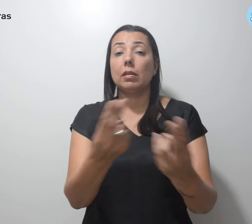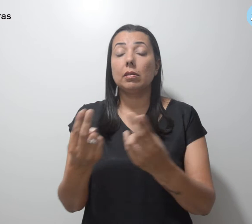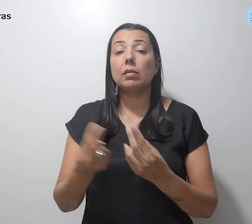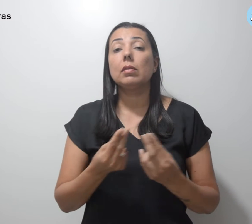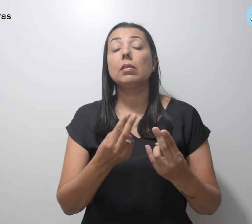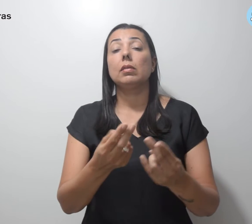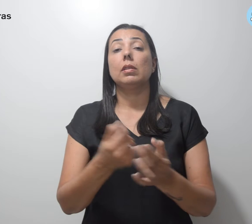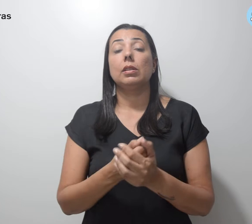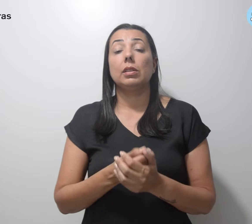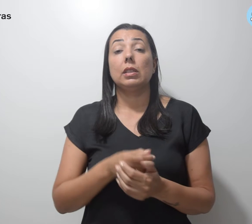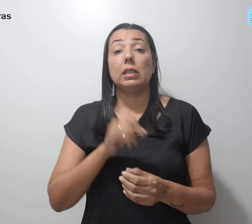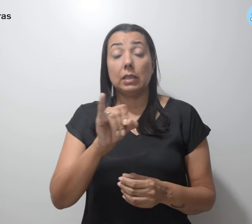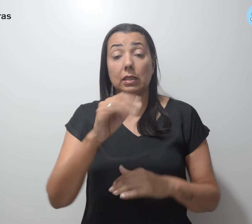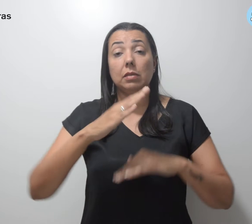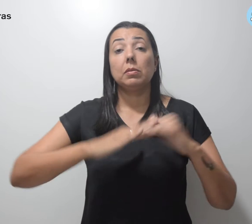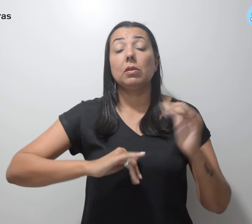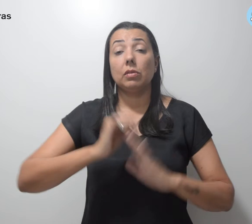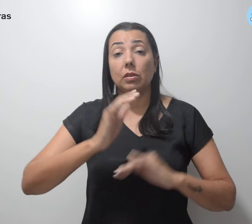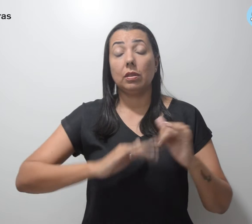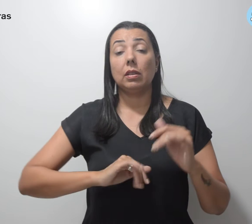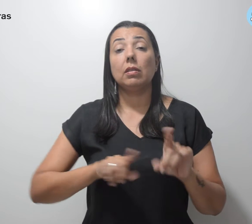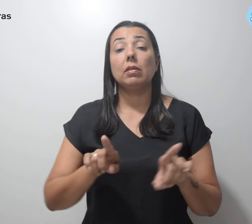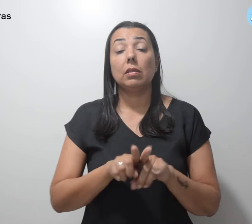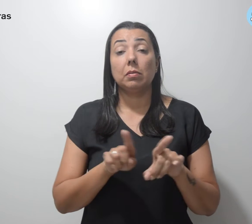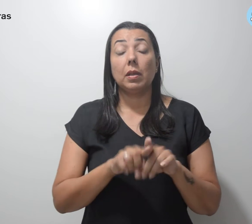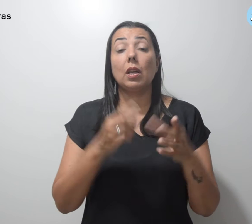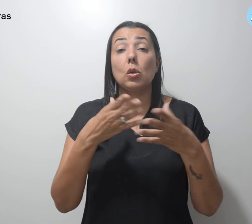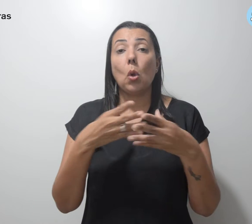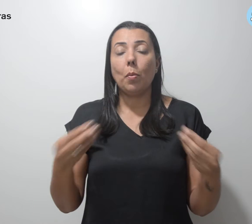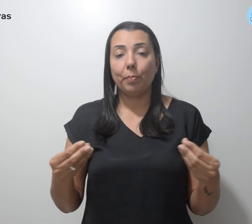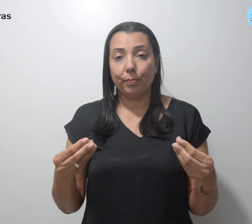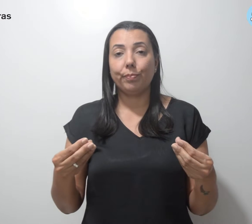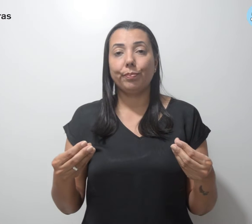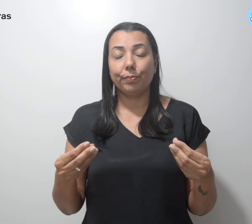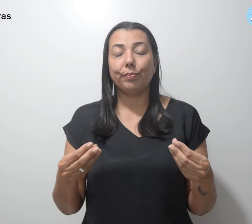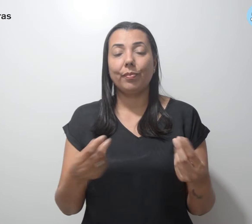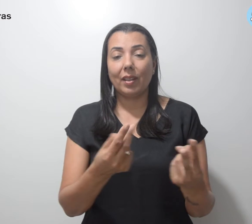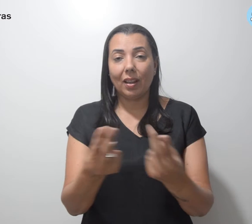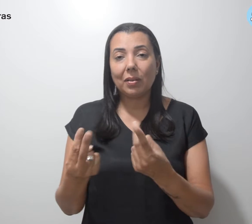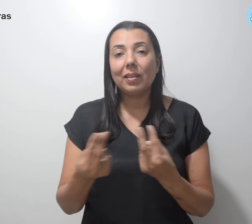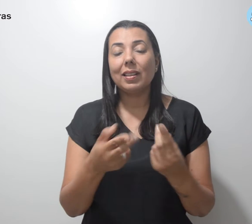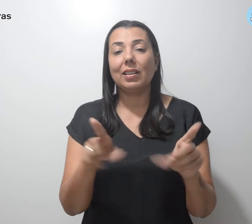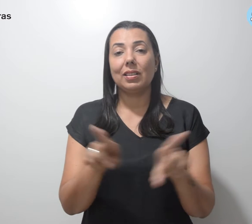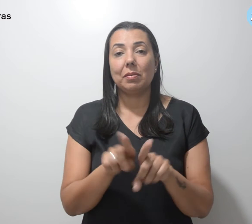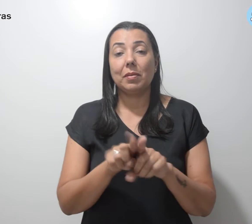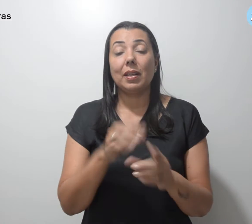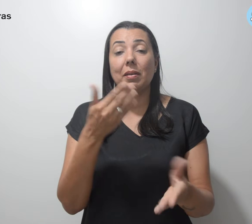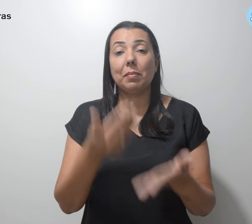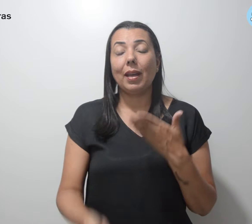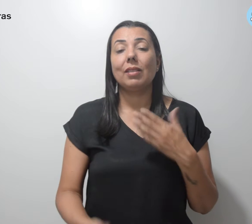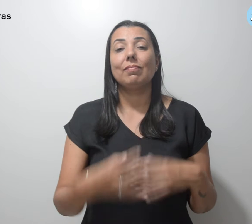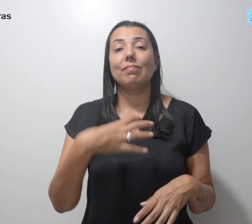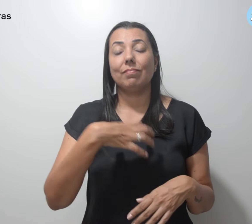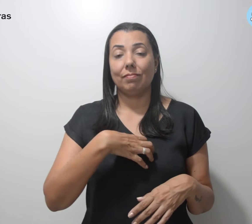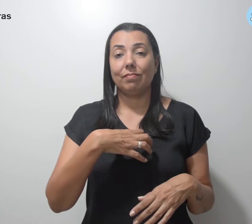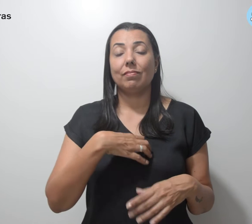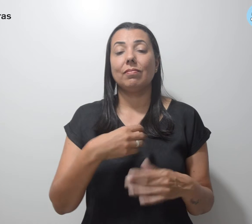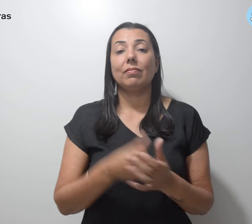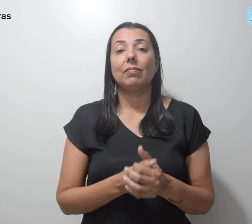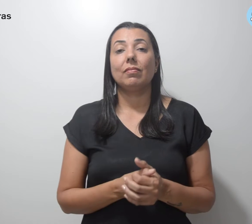Se essa carreira da ativa desaparece, a paridade também perde o sentido. O novo